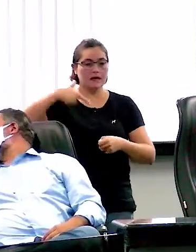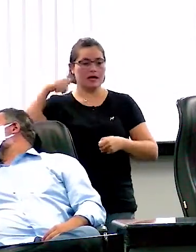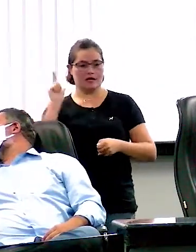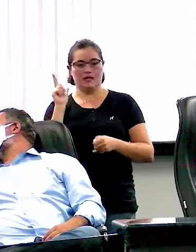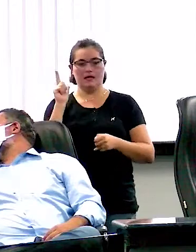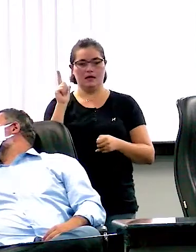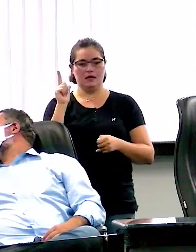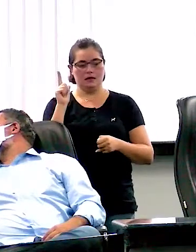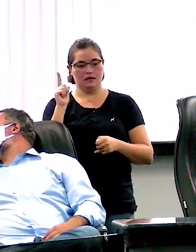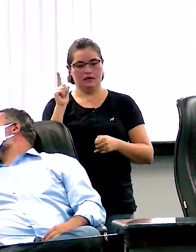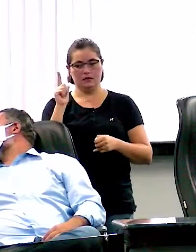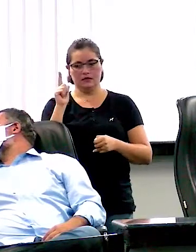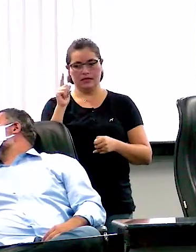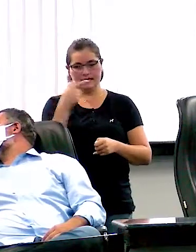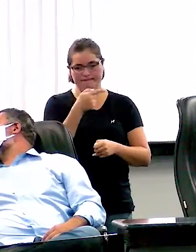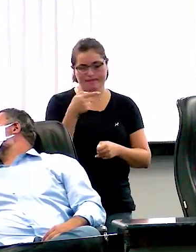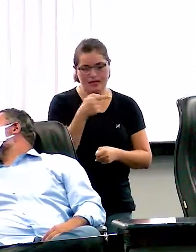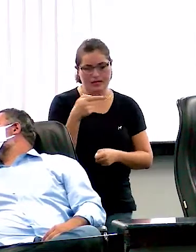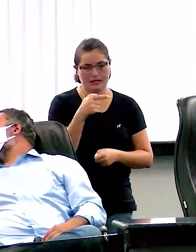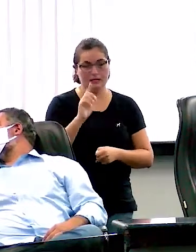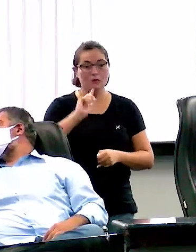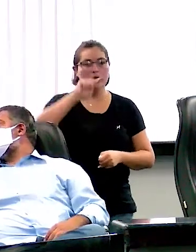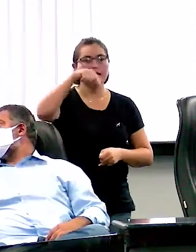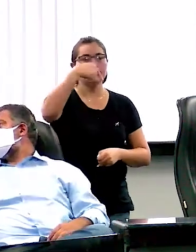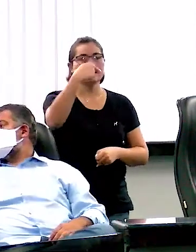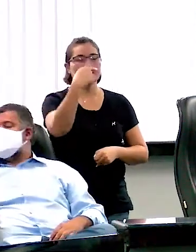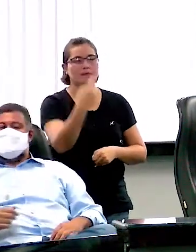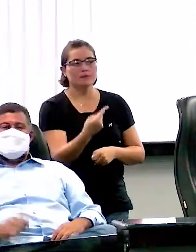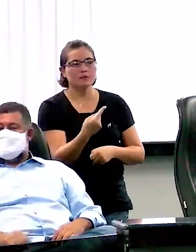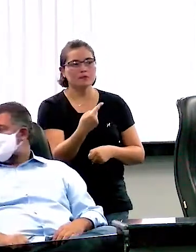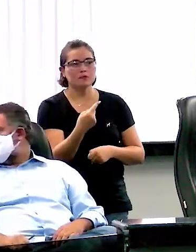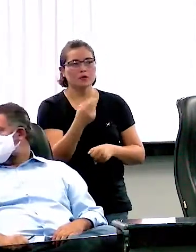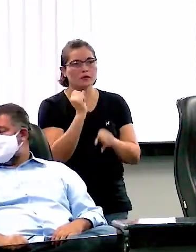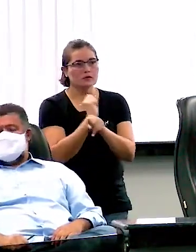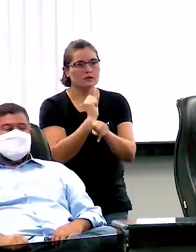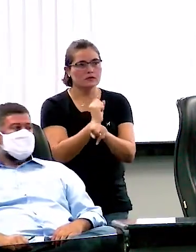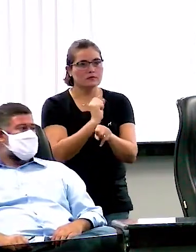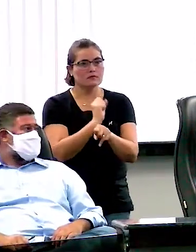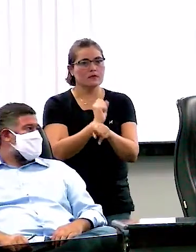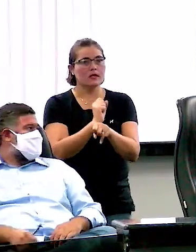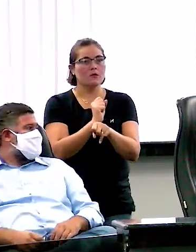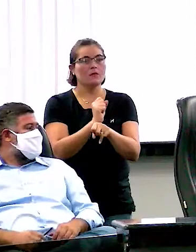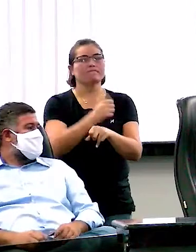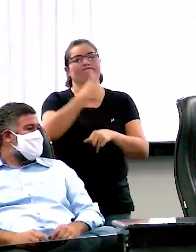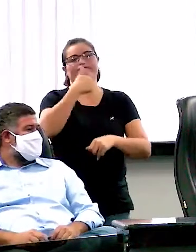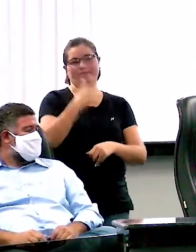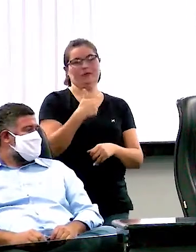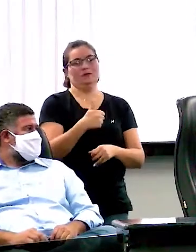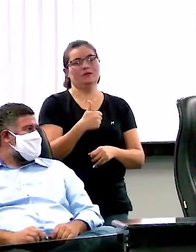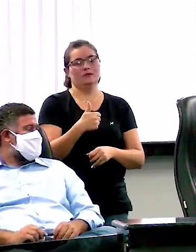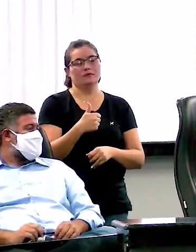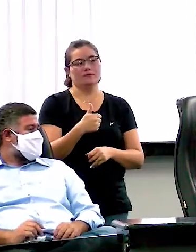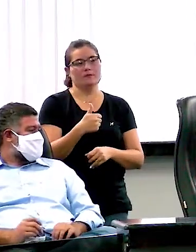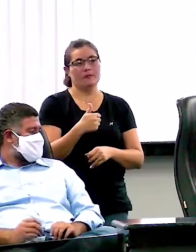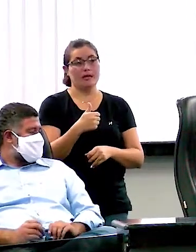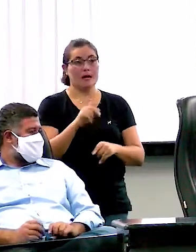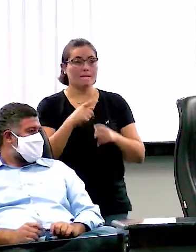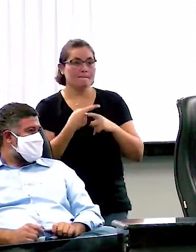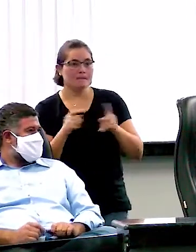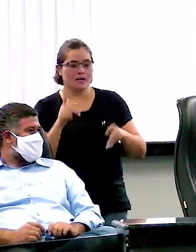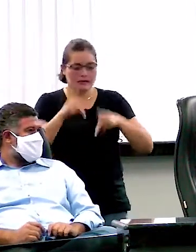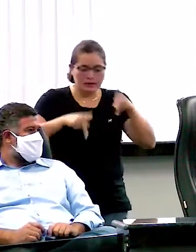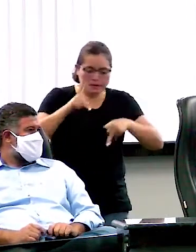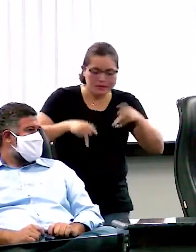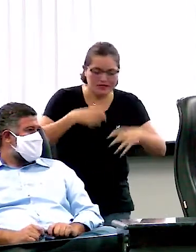no tempo adequado, deu positivo. Então, assim, a gente precisa seguir esses critérios. A população fica angustiada e, ao mesmo tempo,